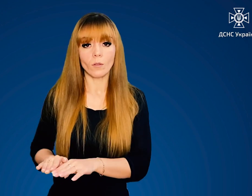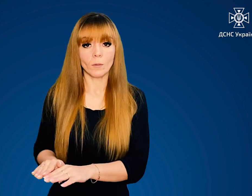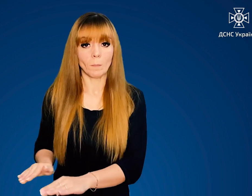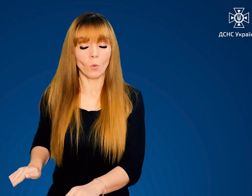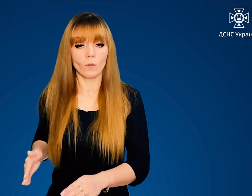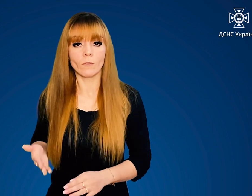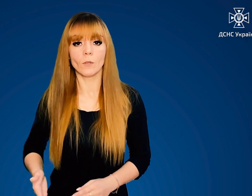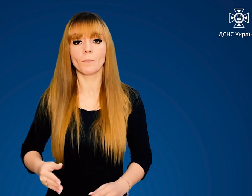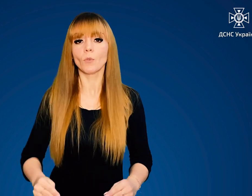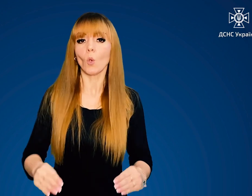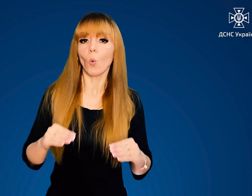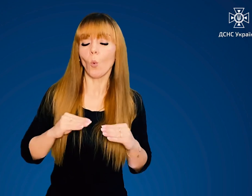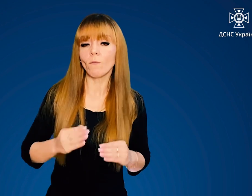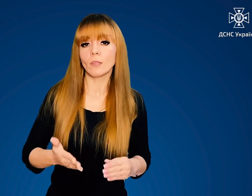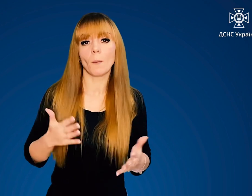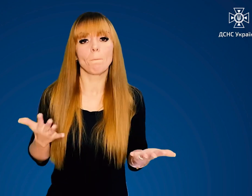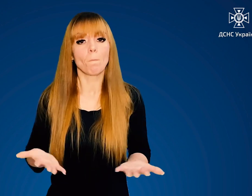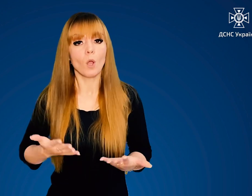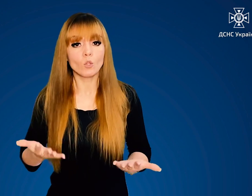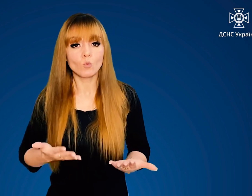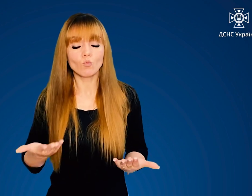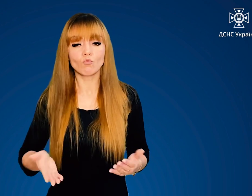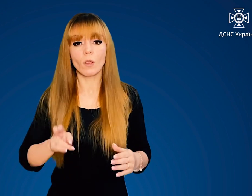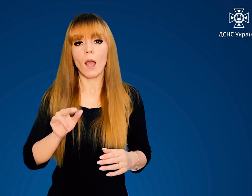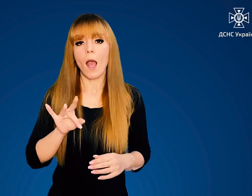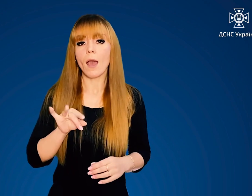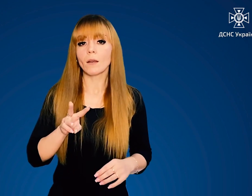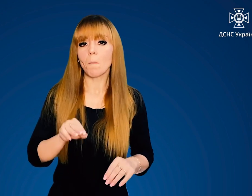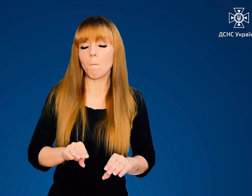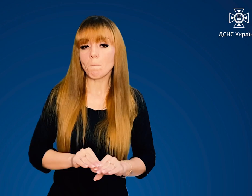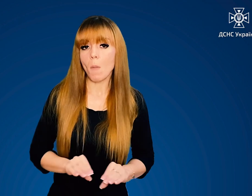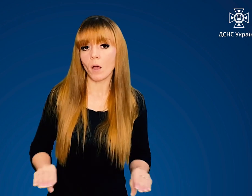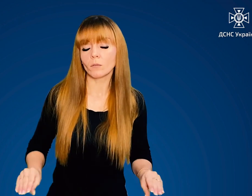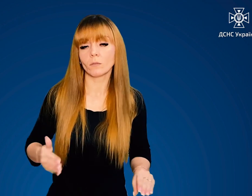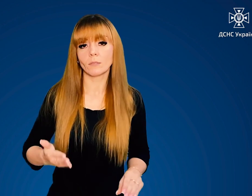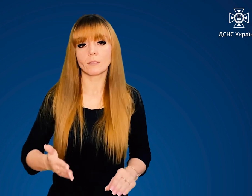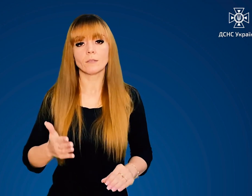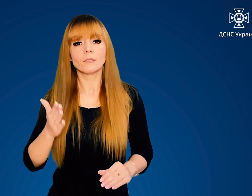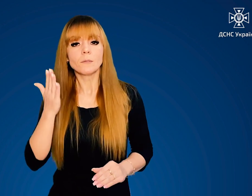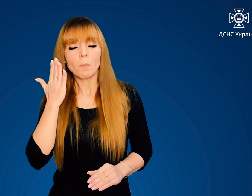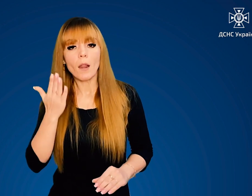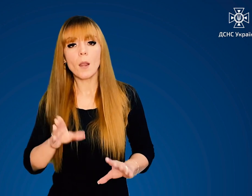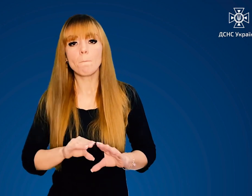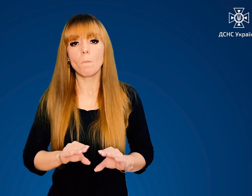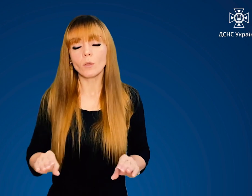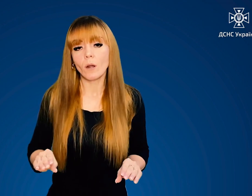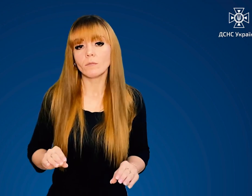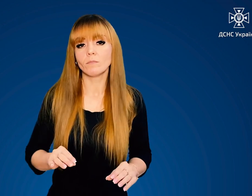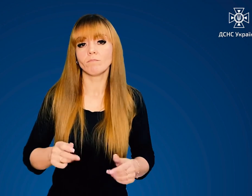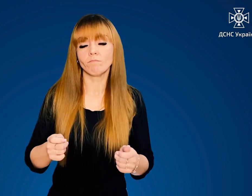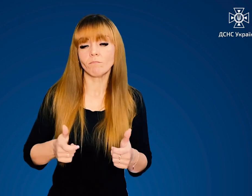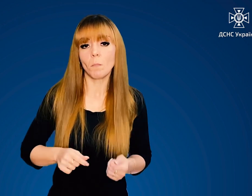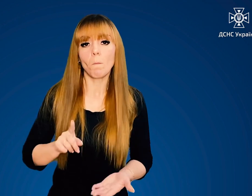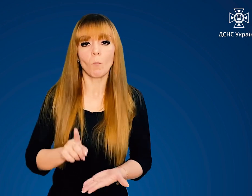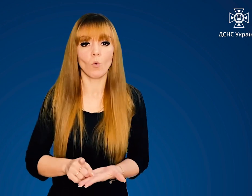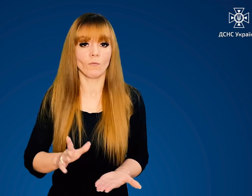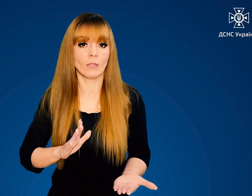поверхнях. Ковдри, подушки, каремати, спальники, матраци повинні